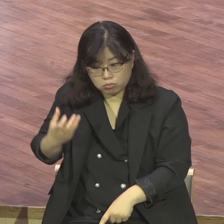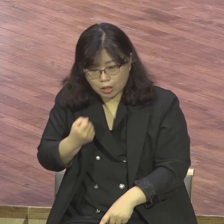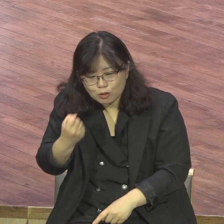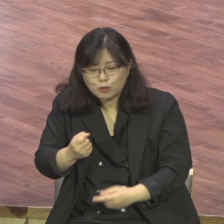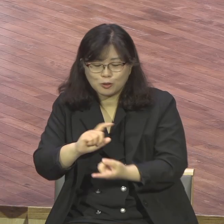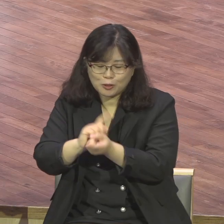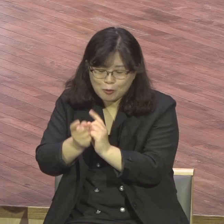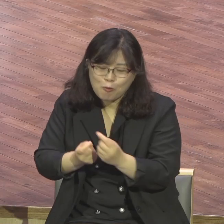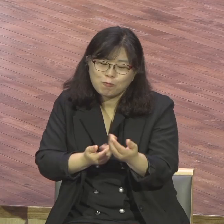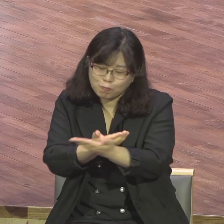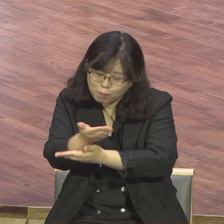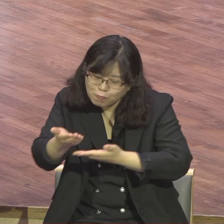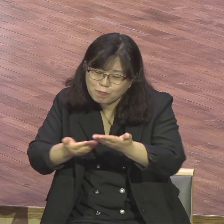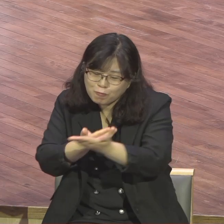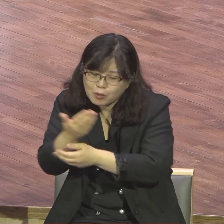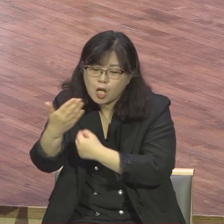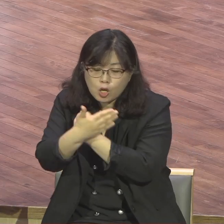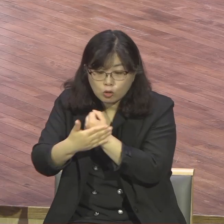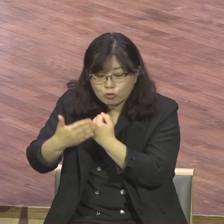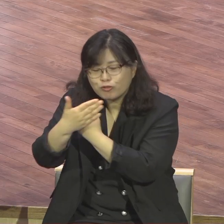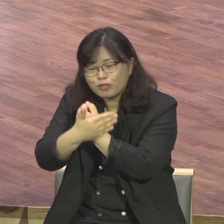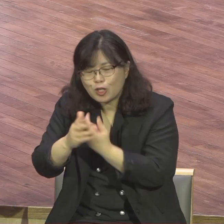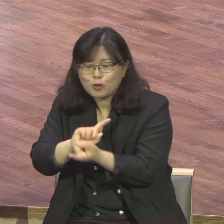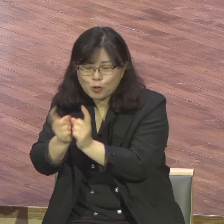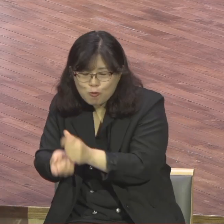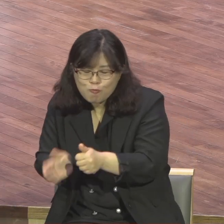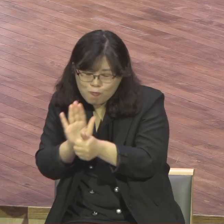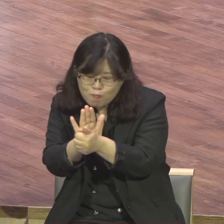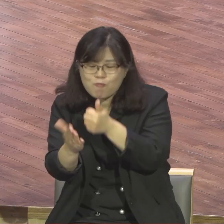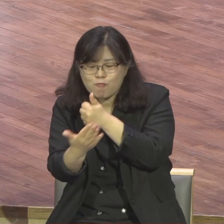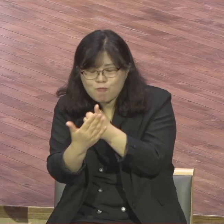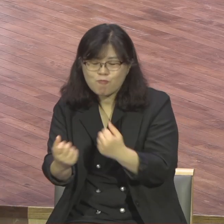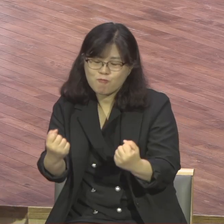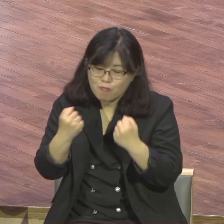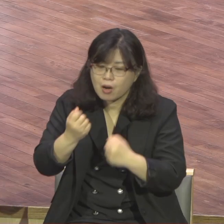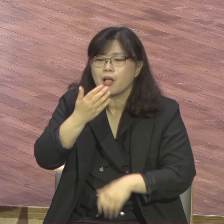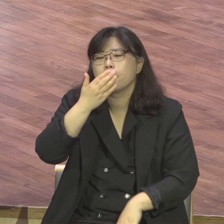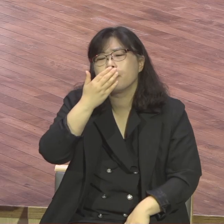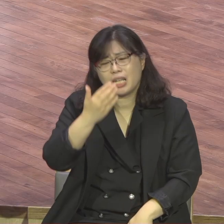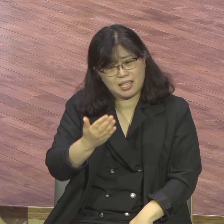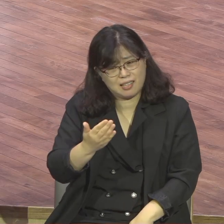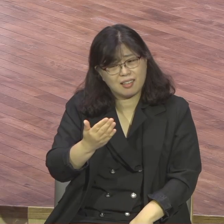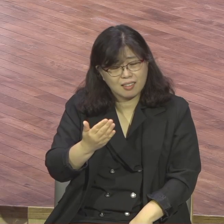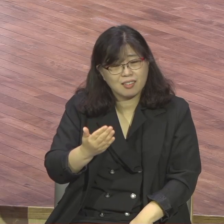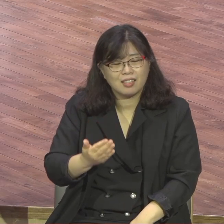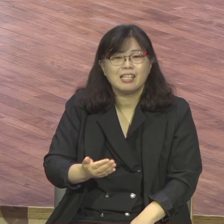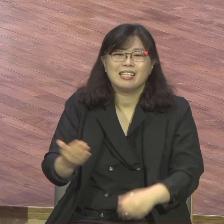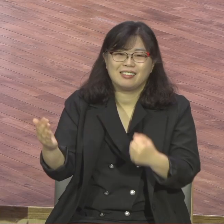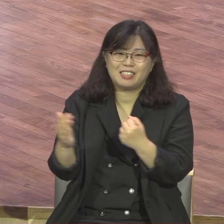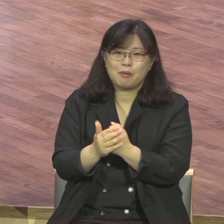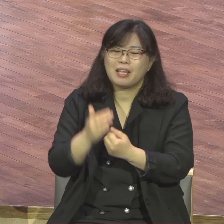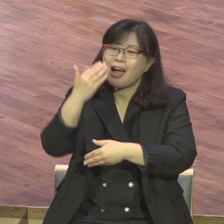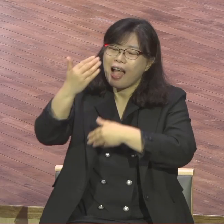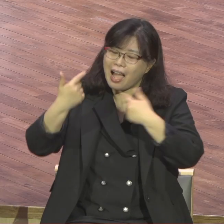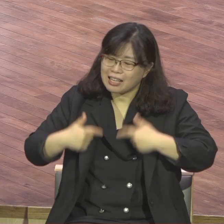그래서 여러분요 강단 흐름을 어떻게 해요 24시 잡아요 24시 그래서 이거 설교를